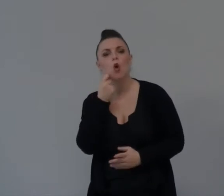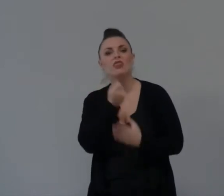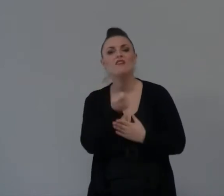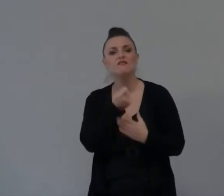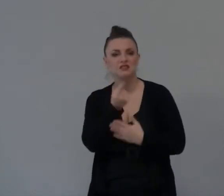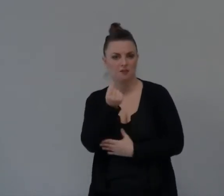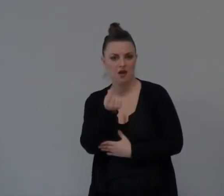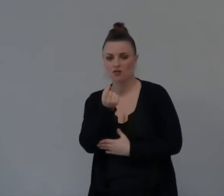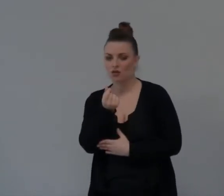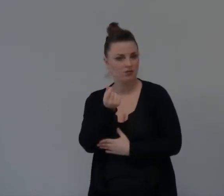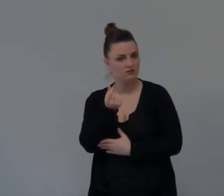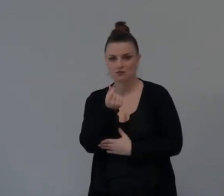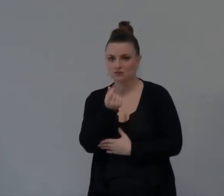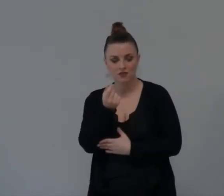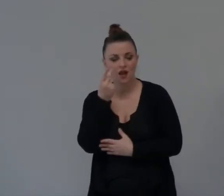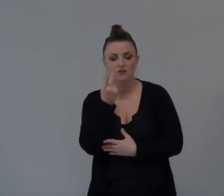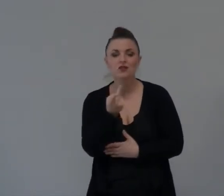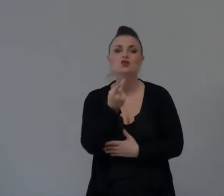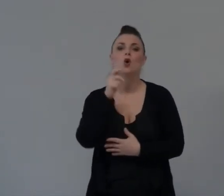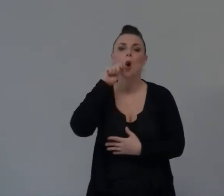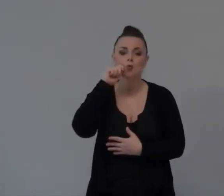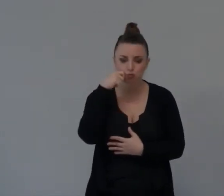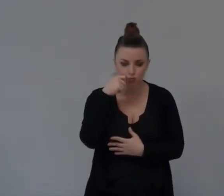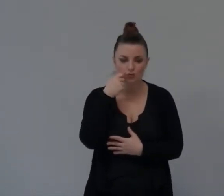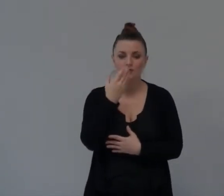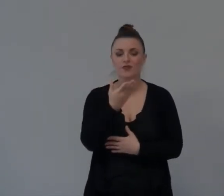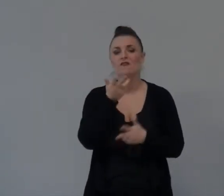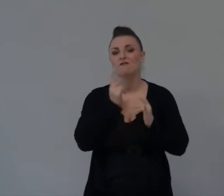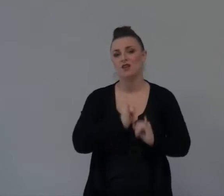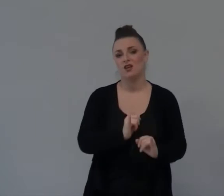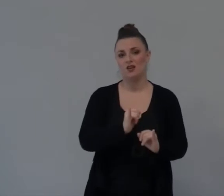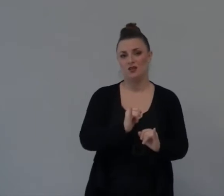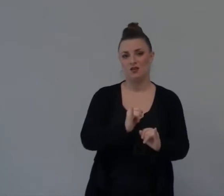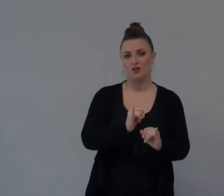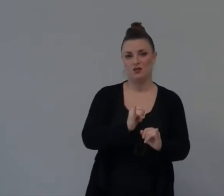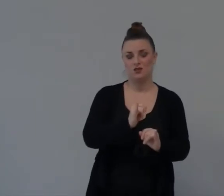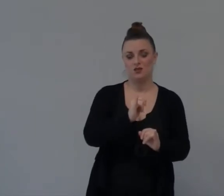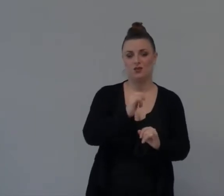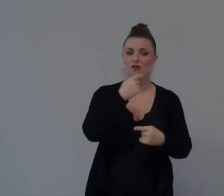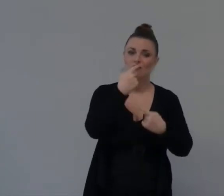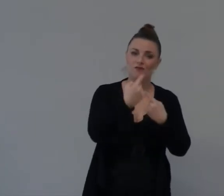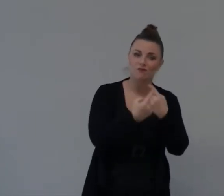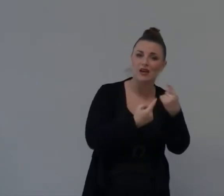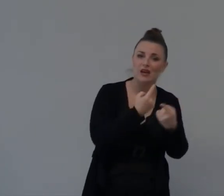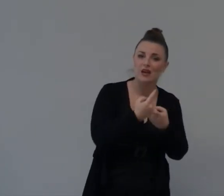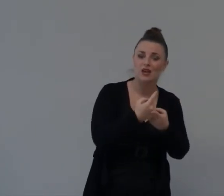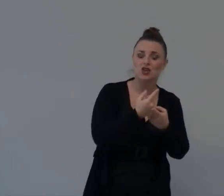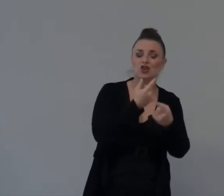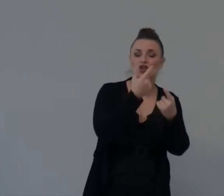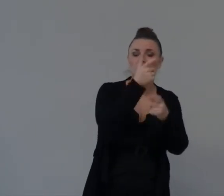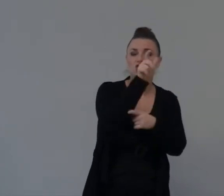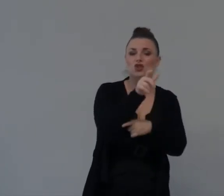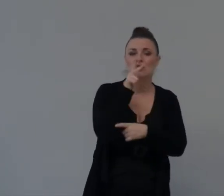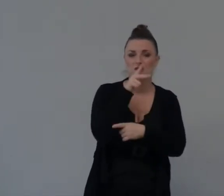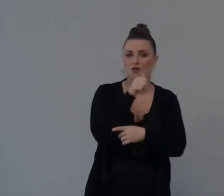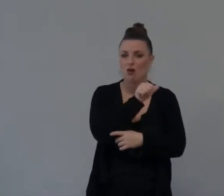un figlio Disperato Una vedova Amata Una persona Ammalata Non ti ha guardato Con